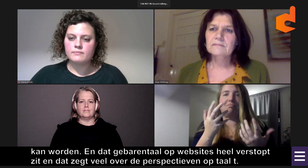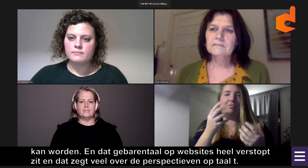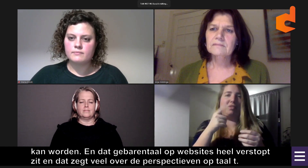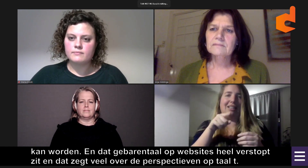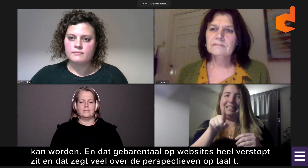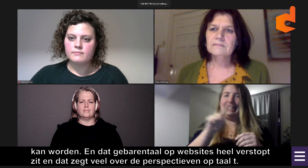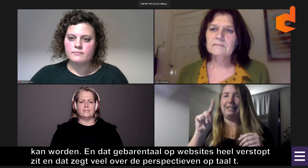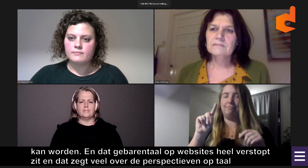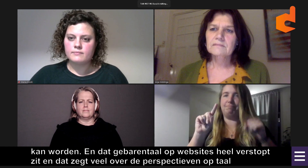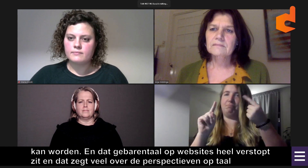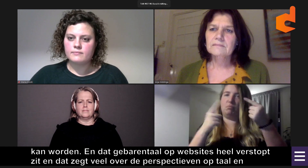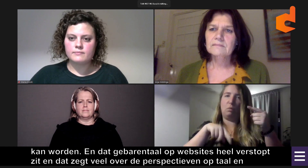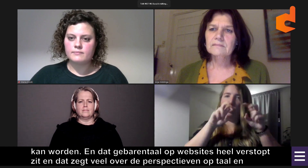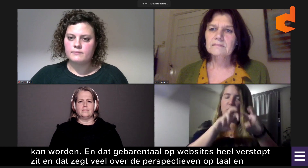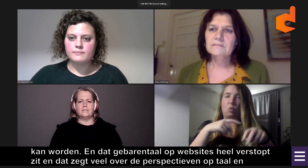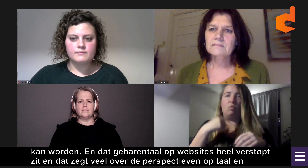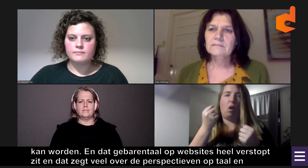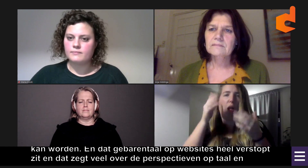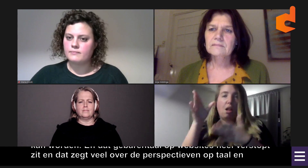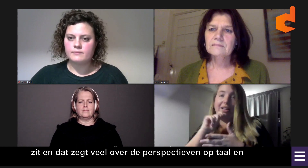op specifiek gebarentaal in dit geval.